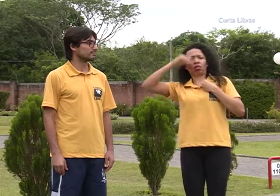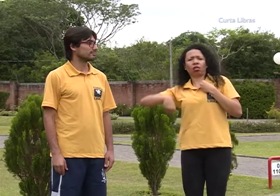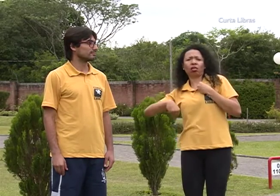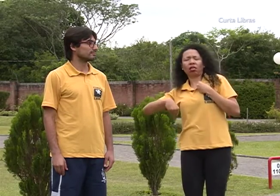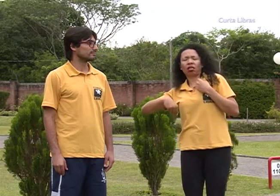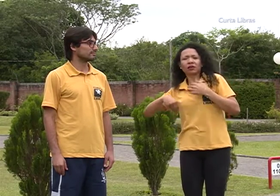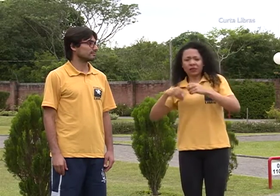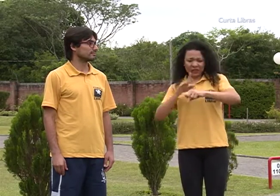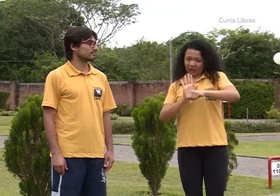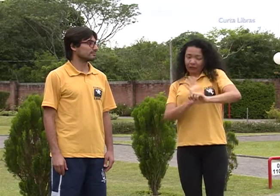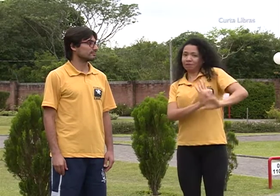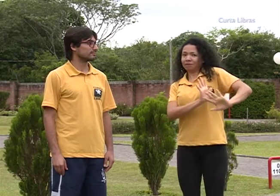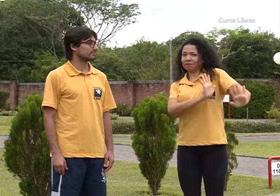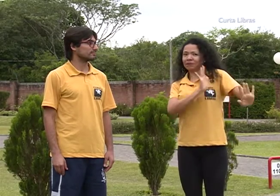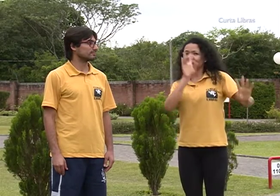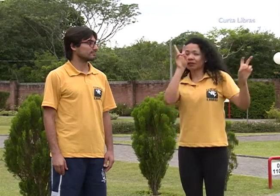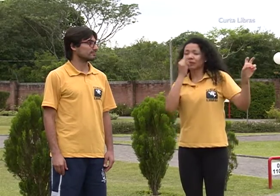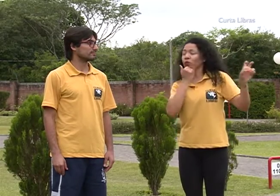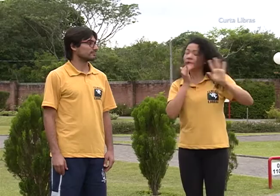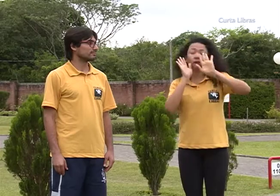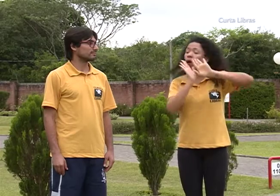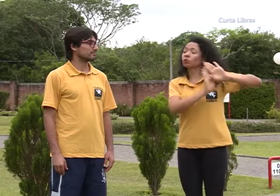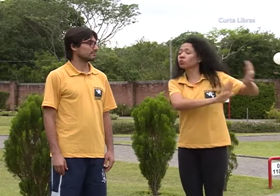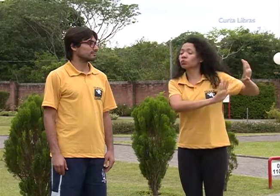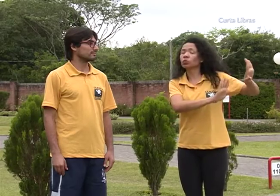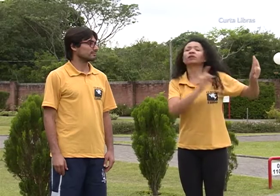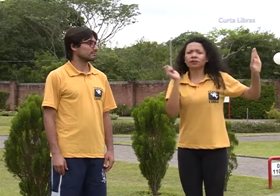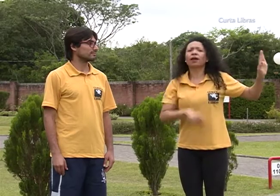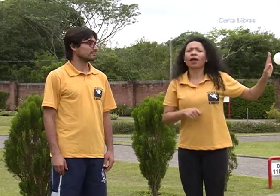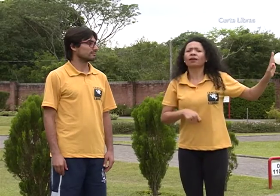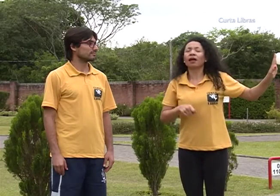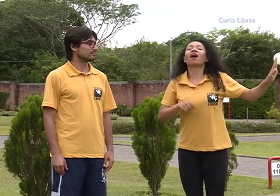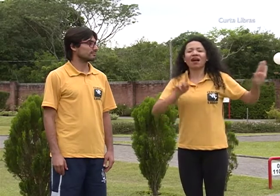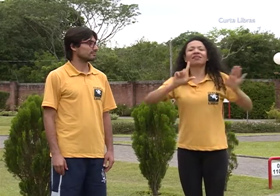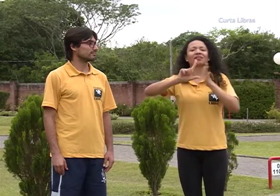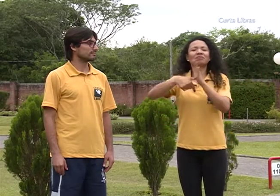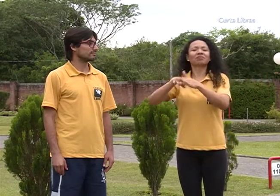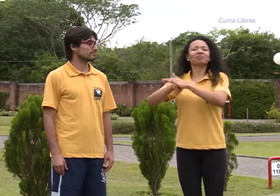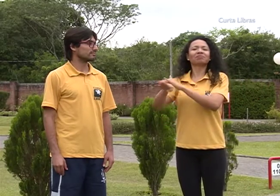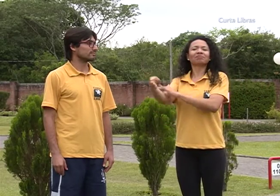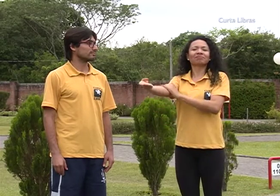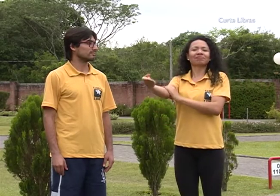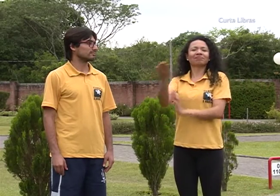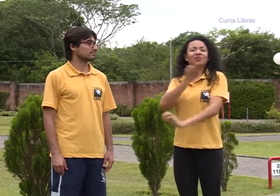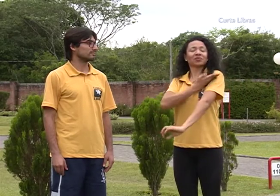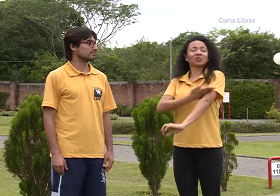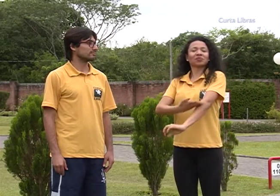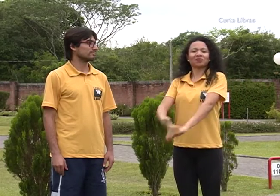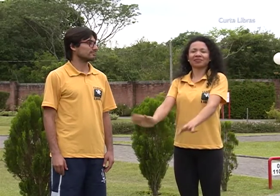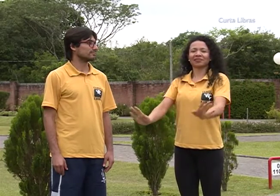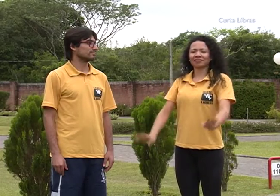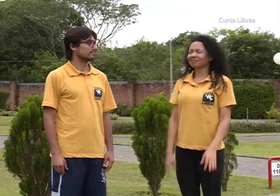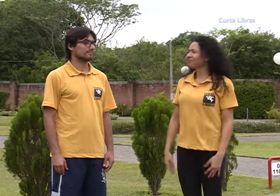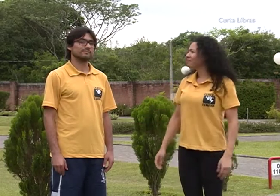evitar. Desculpa, preguiça não combinam com atividades. É possível sim se adaptar e se acostumar.